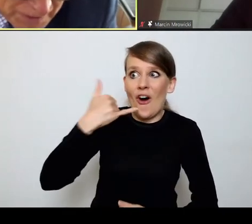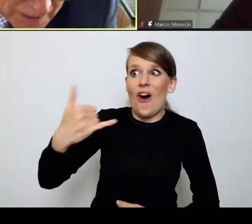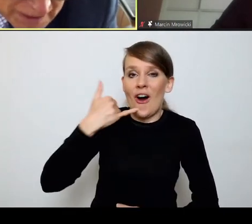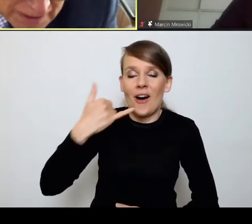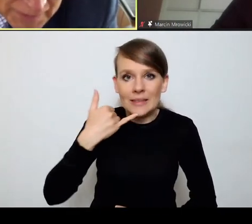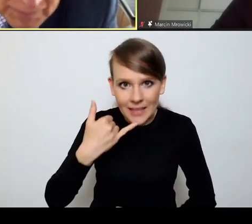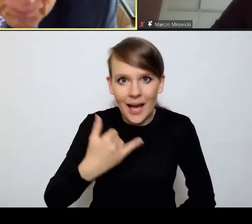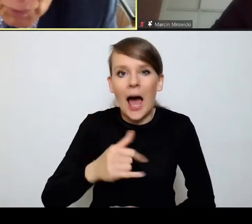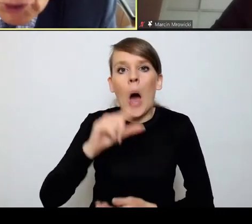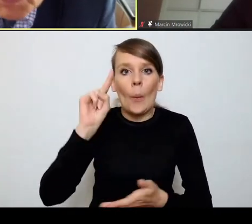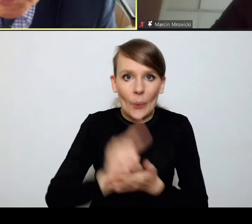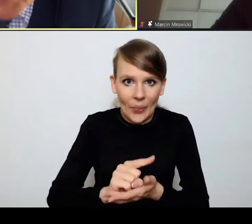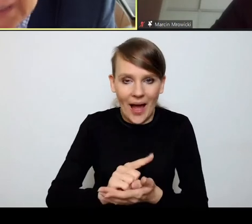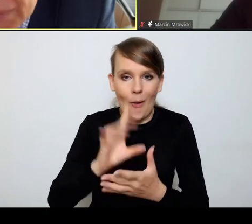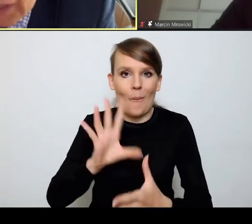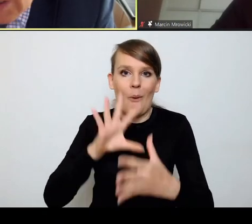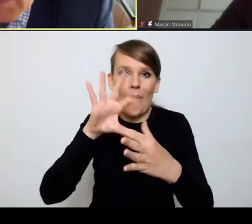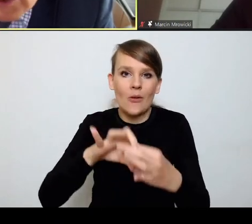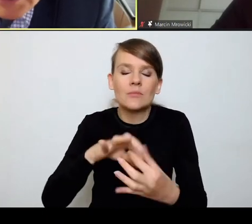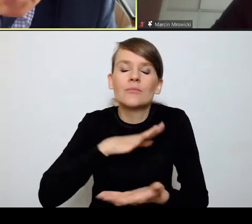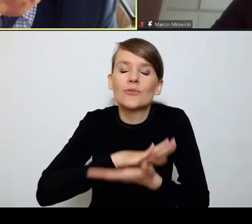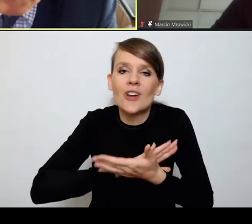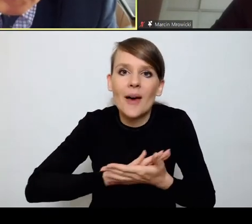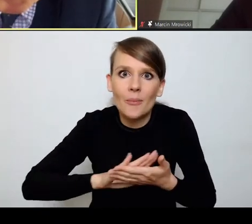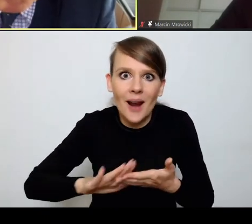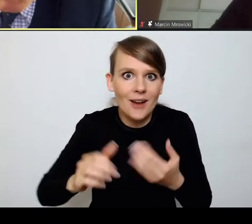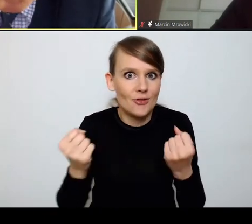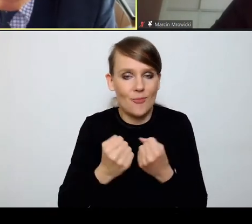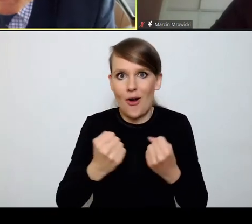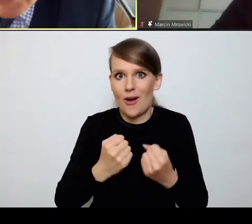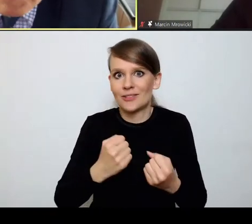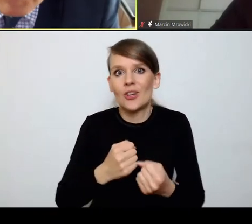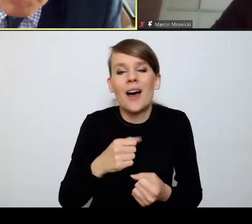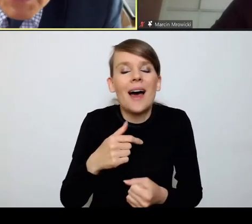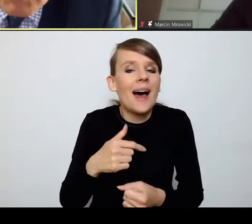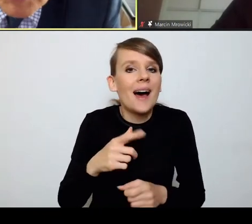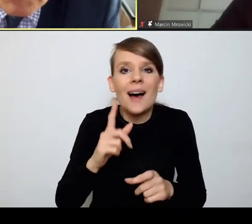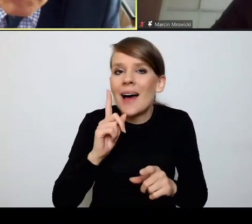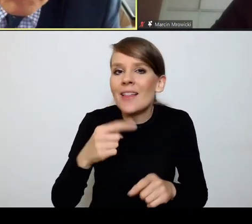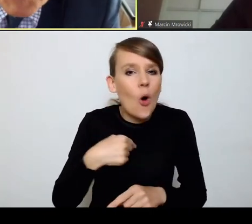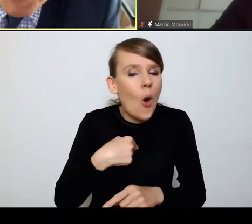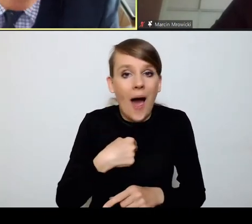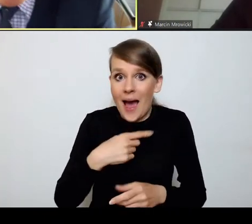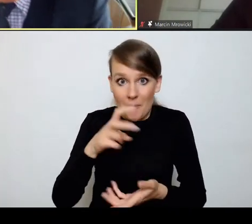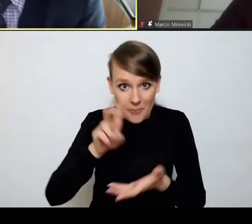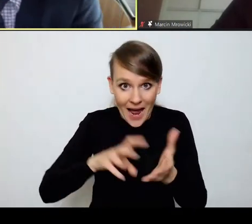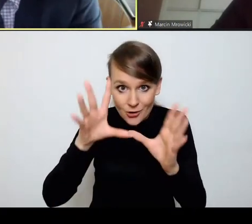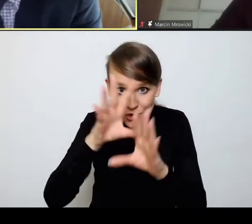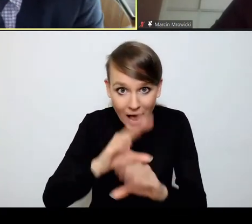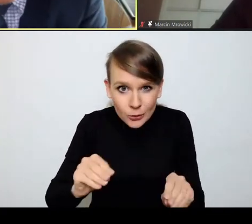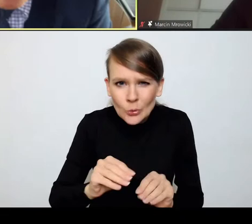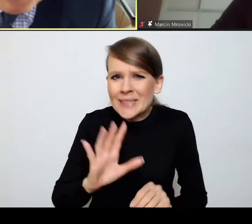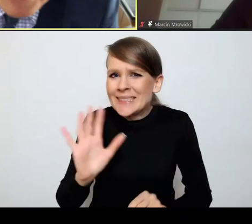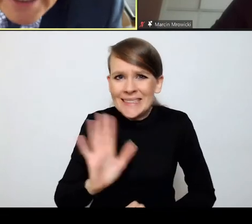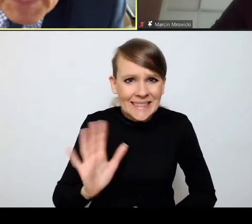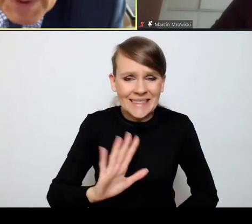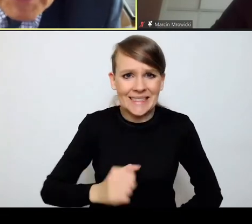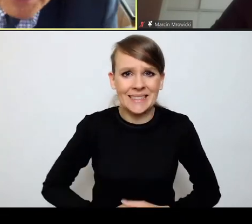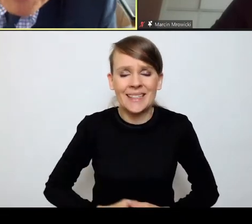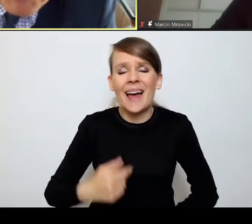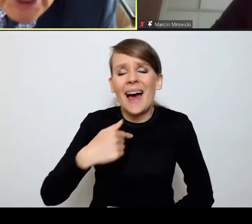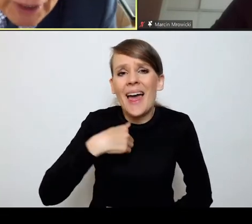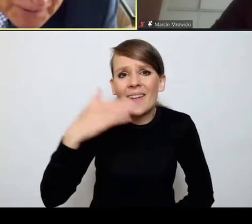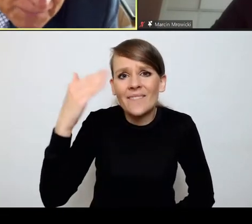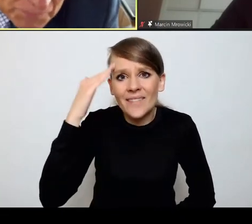mi się z Państwem połączyć. Przepraszam za to najmocniej, to jest, broń Boże, nie jest wyraz braku szacunku dla Państwa, czy zdaję sobie